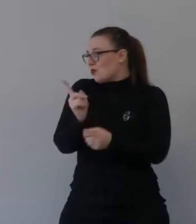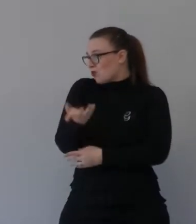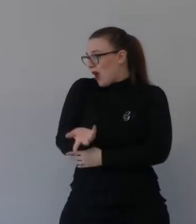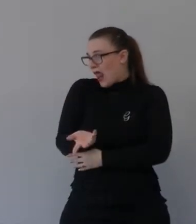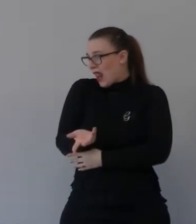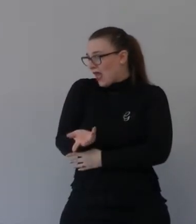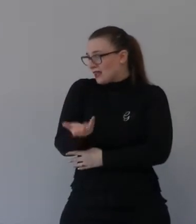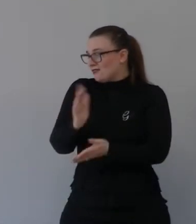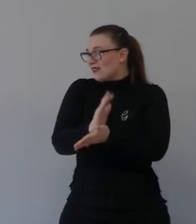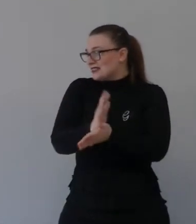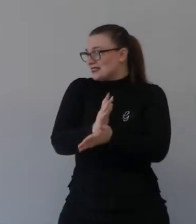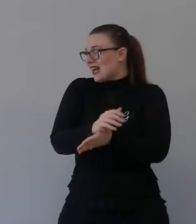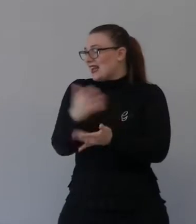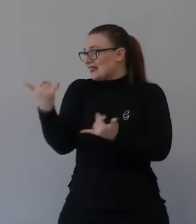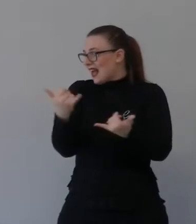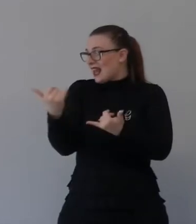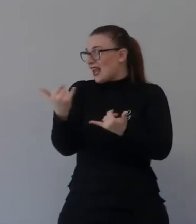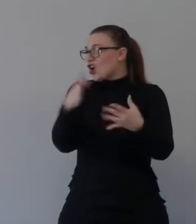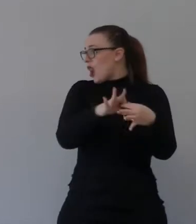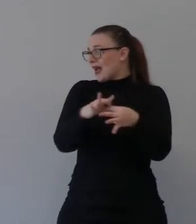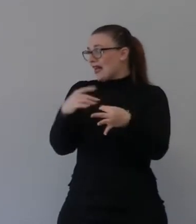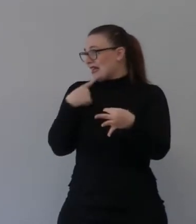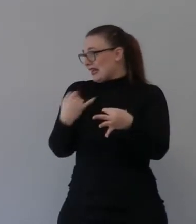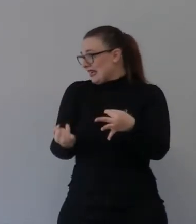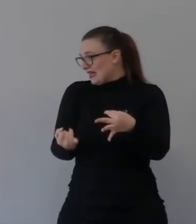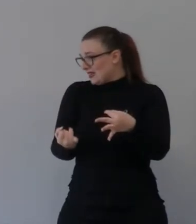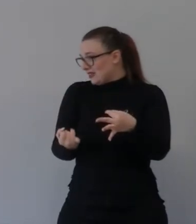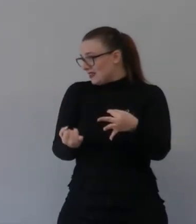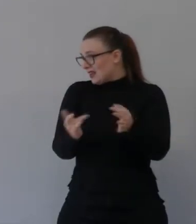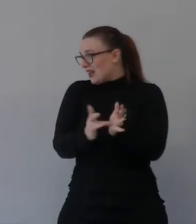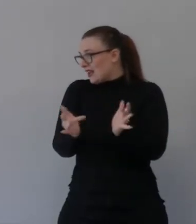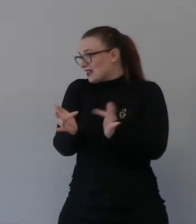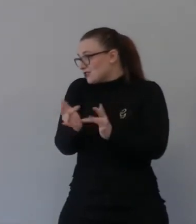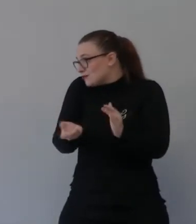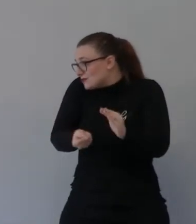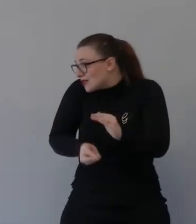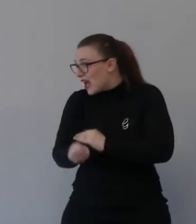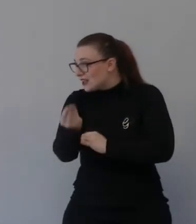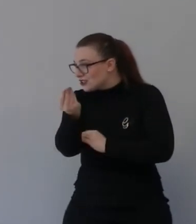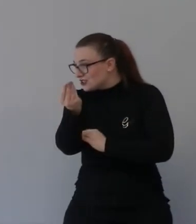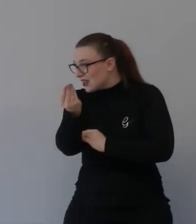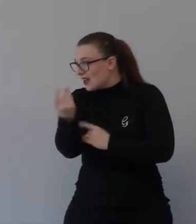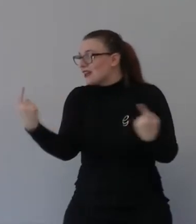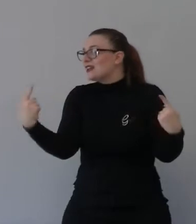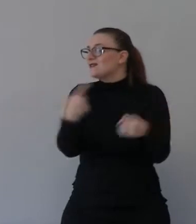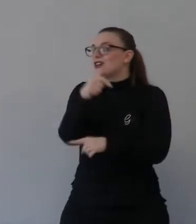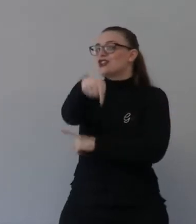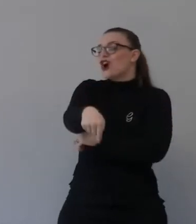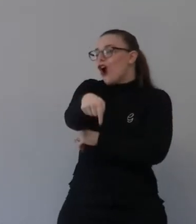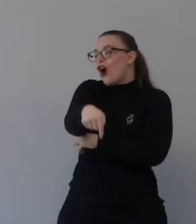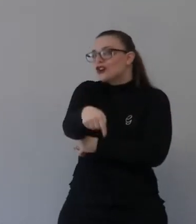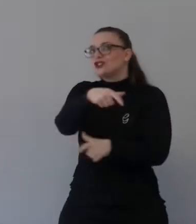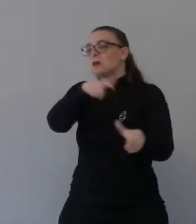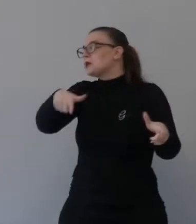forse lo riconosci sai che è venuto però in fondo dici che differenza fa per me